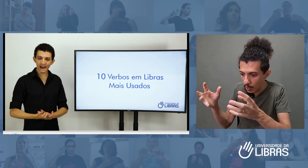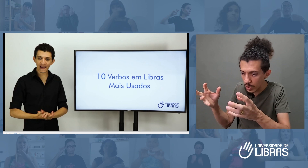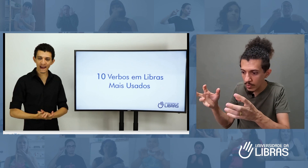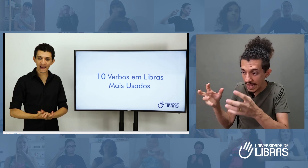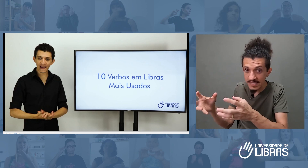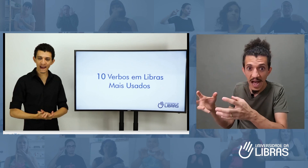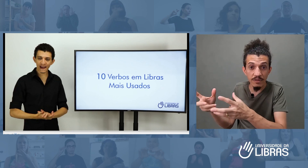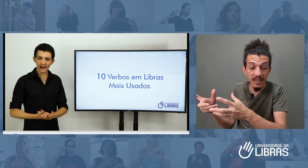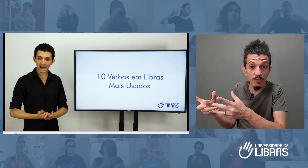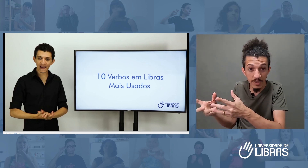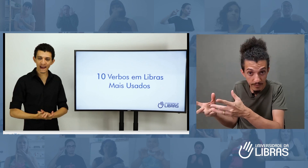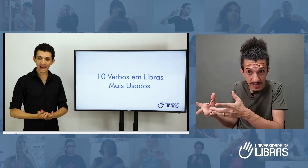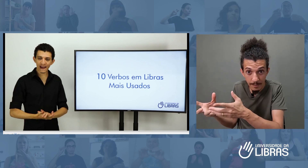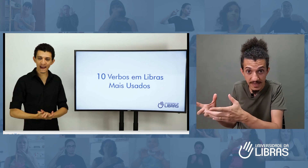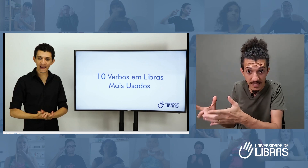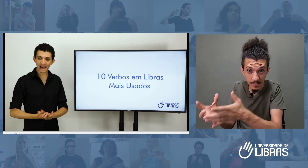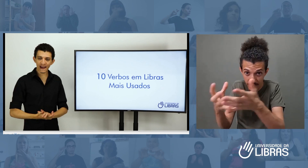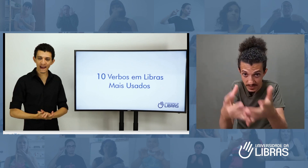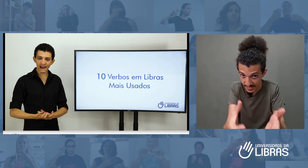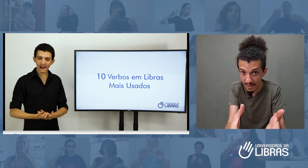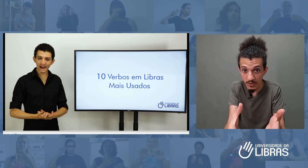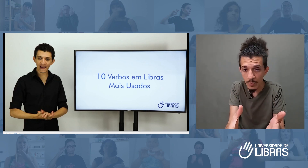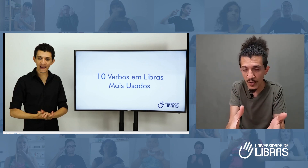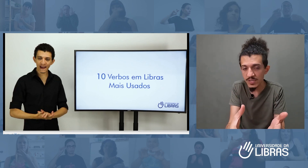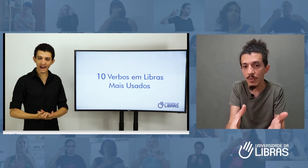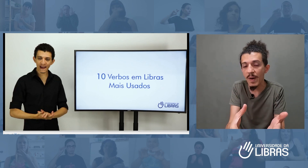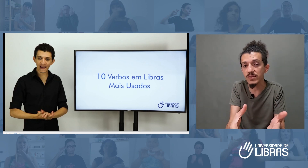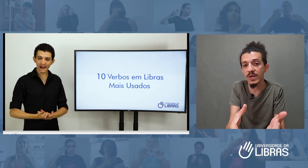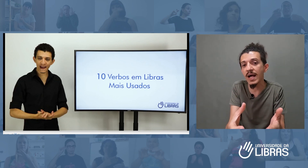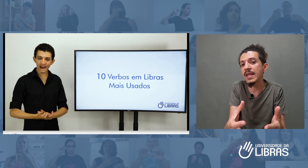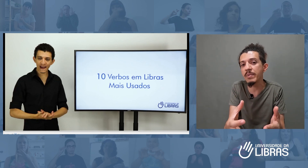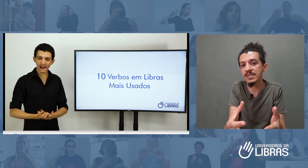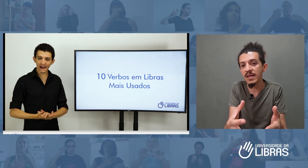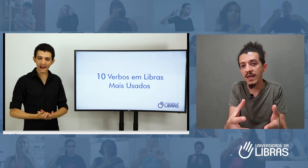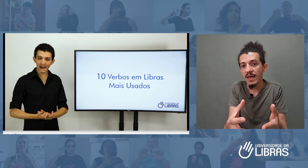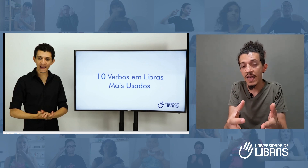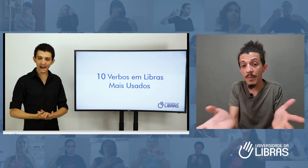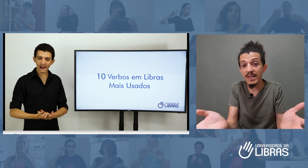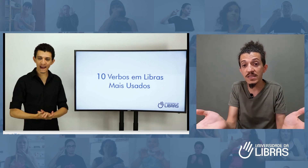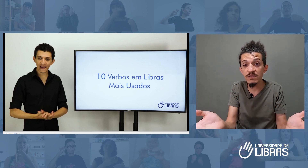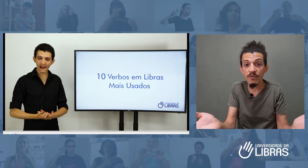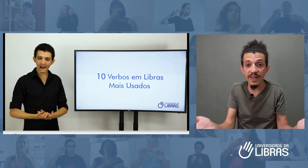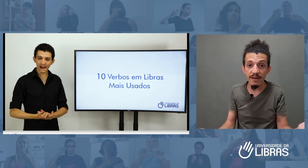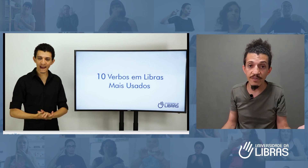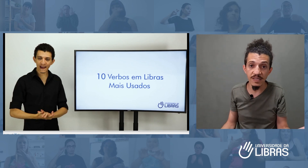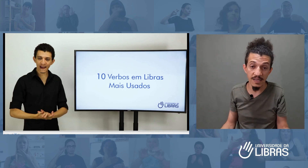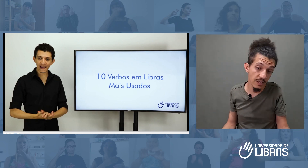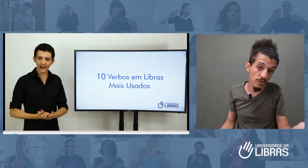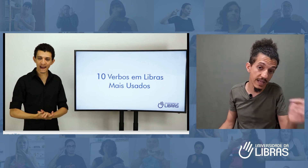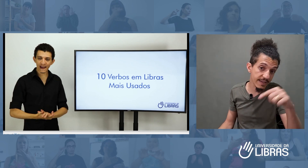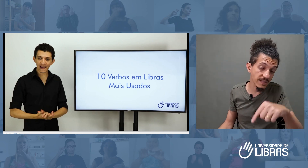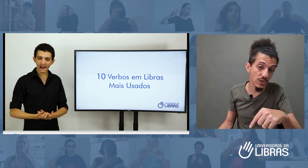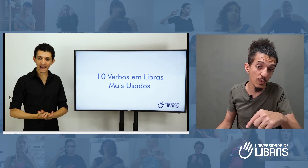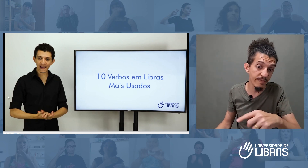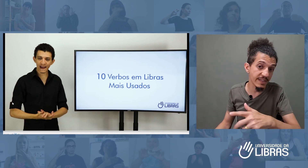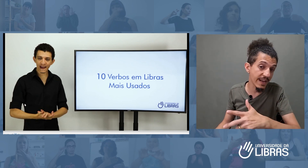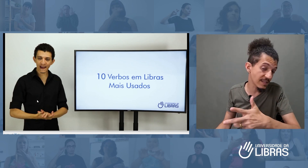exato daquilo que você precisa para você dar o seu próximo passo aí na Libras, realmente se desenvolver e avançar. Sem contar que essa turma vai ter acesso